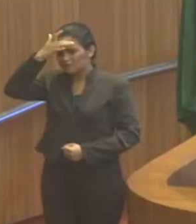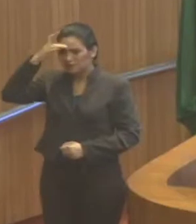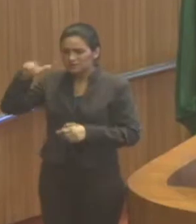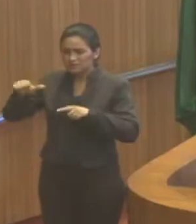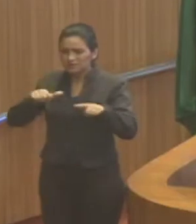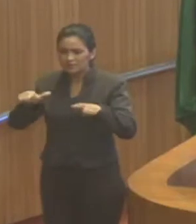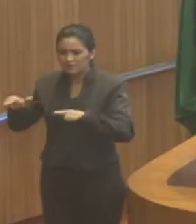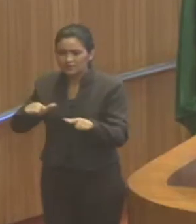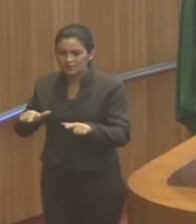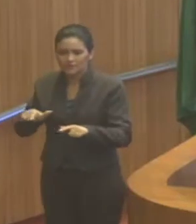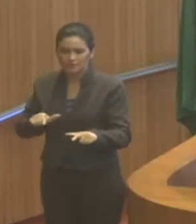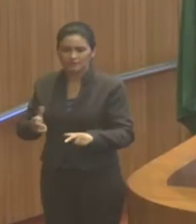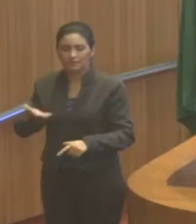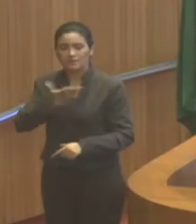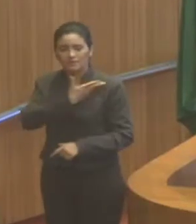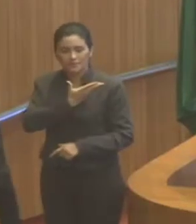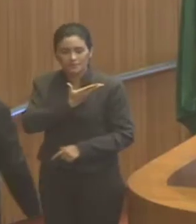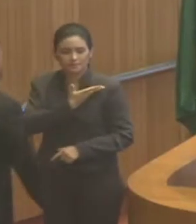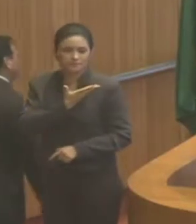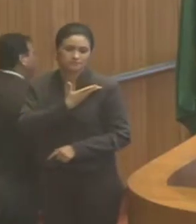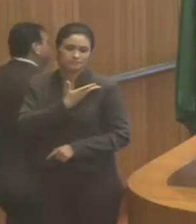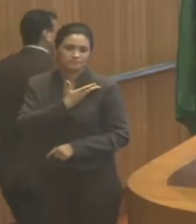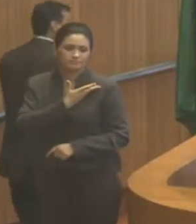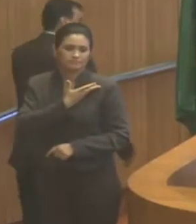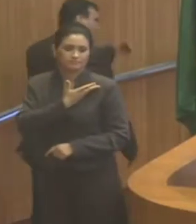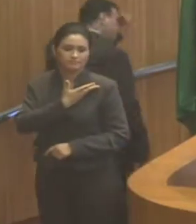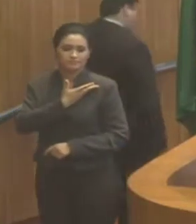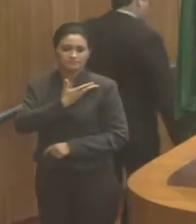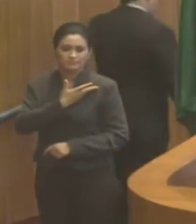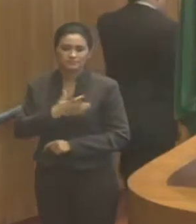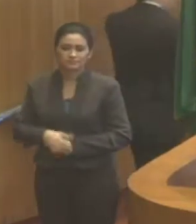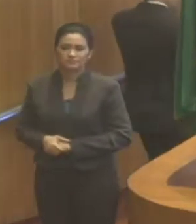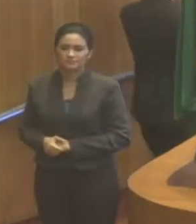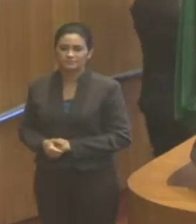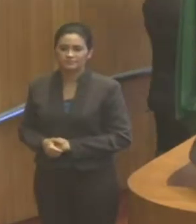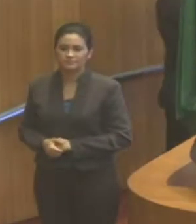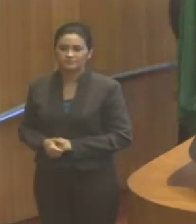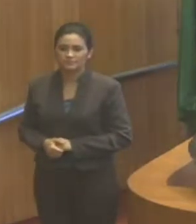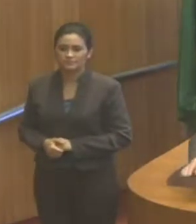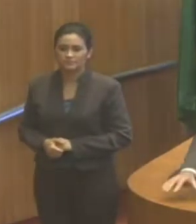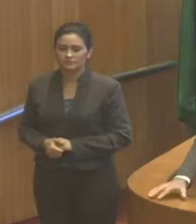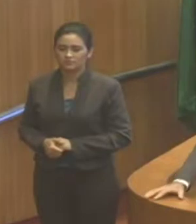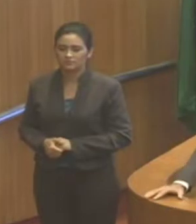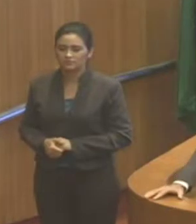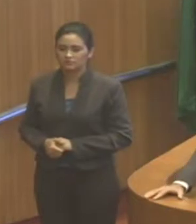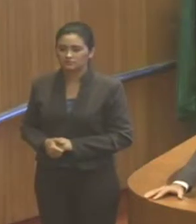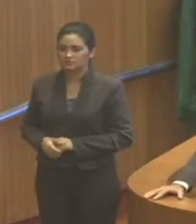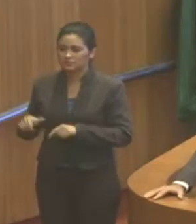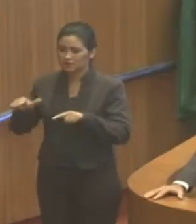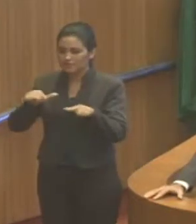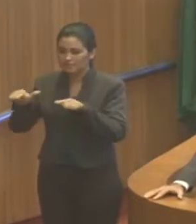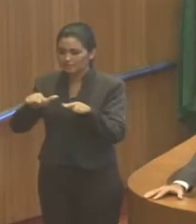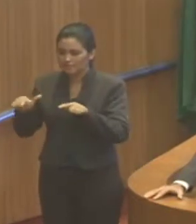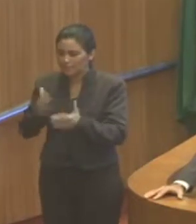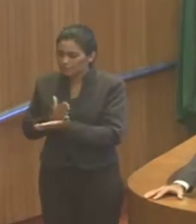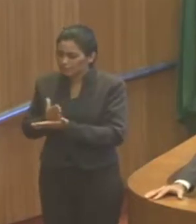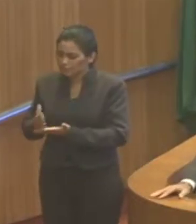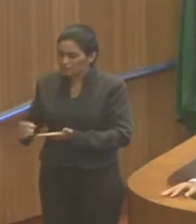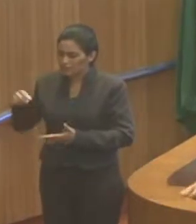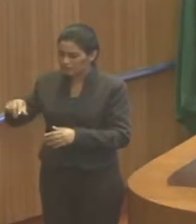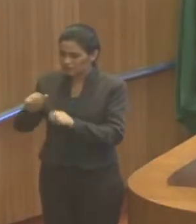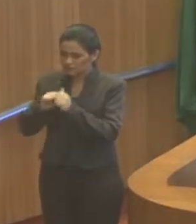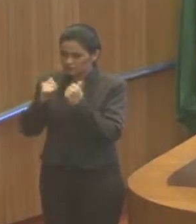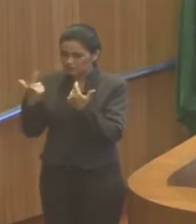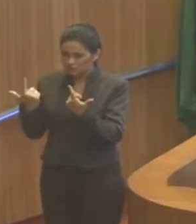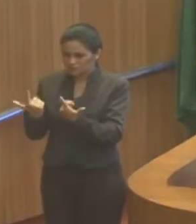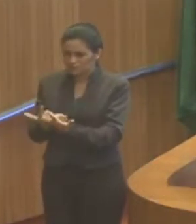com meus amigos e amigas. As atuações que comecei aqui nessa Assembleia nos